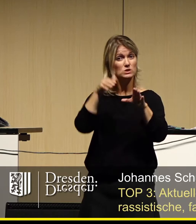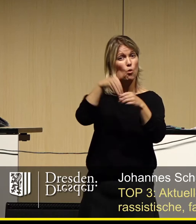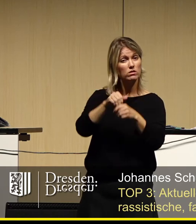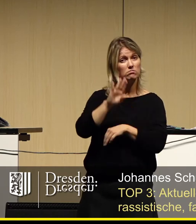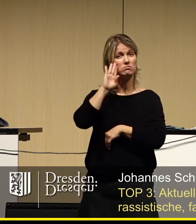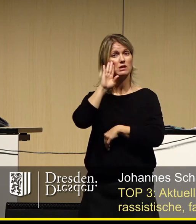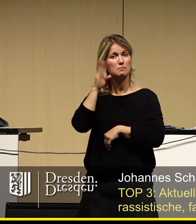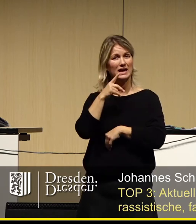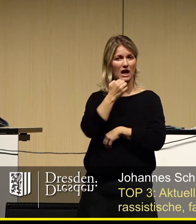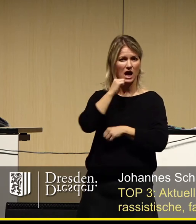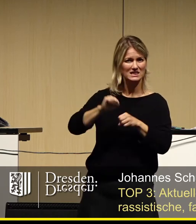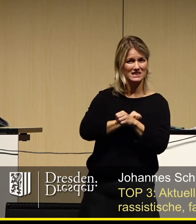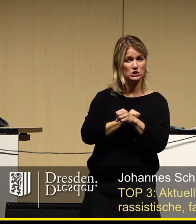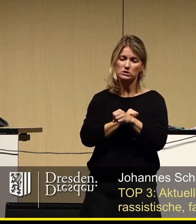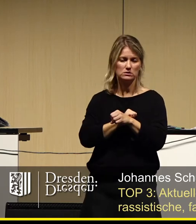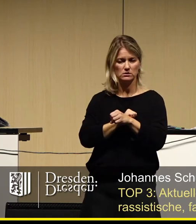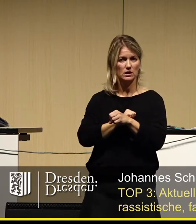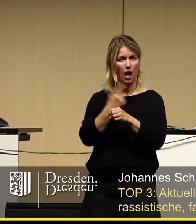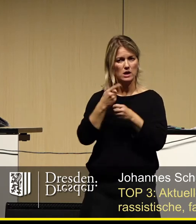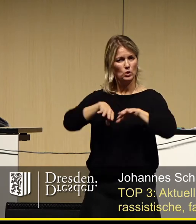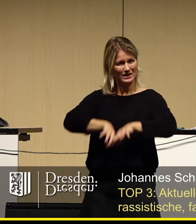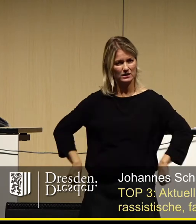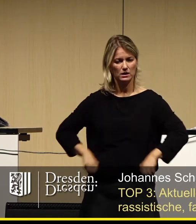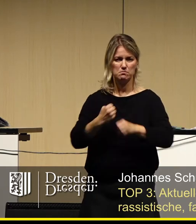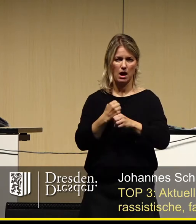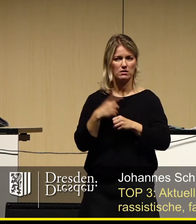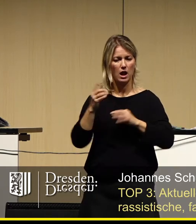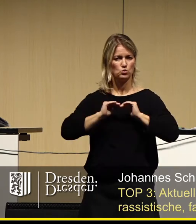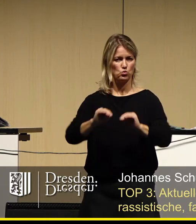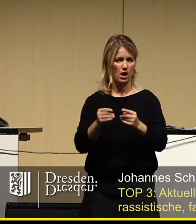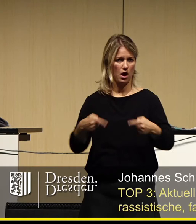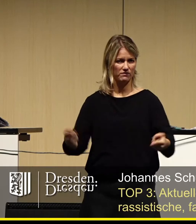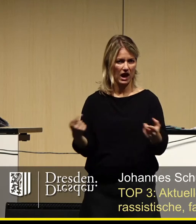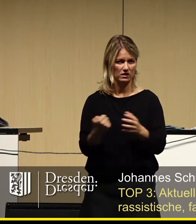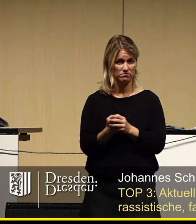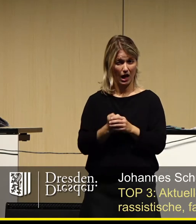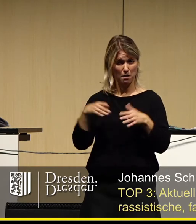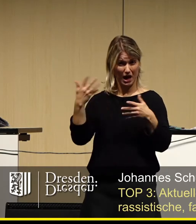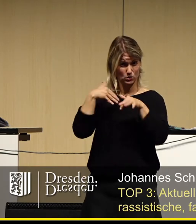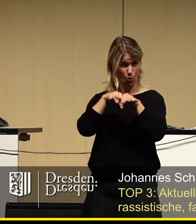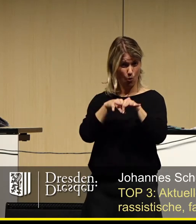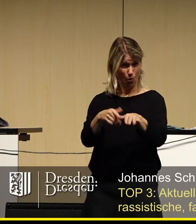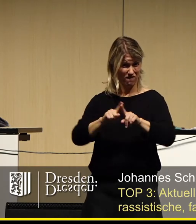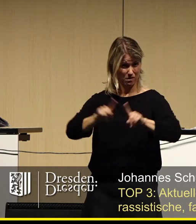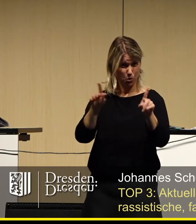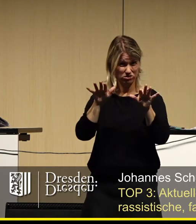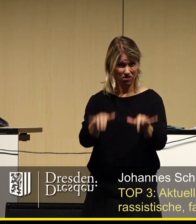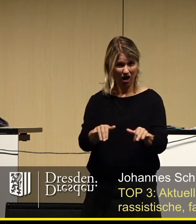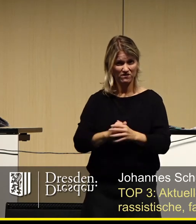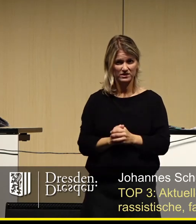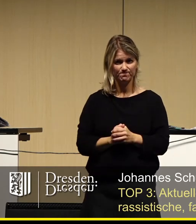Öffentlichkeit und auch den Nährboden zu entziehen. Doch können rassistische Demonstrationen verboten werden? Ganz kurz, nein.